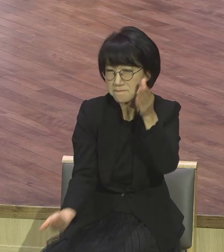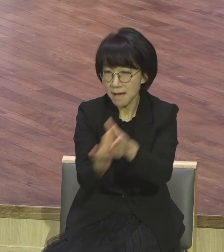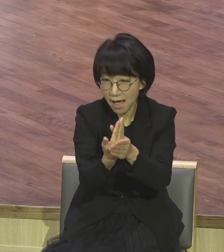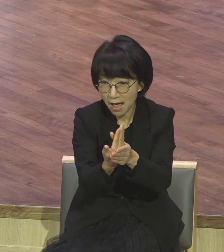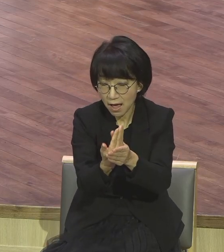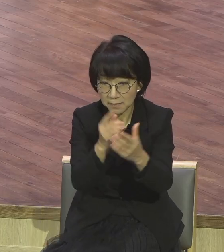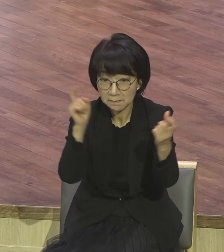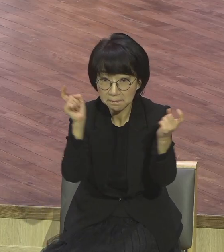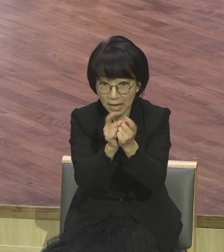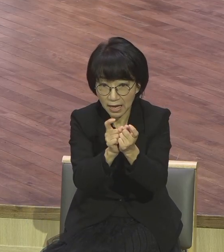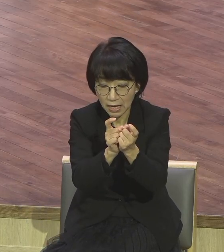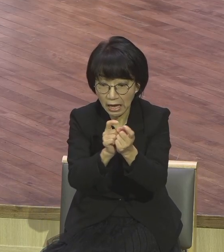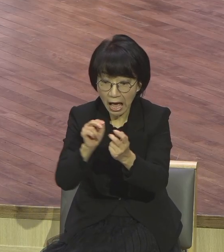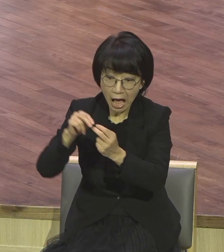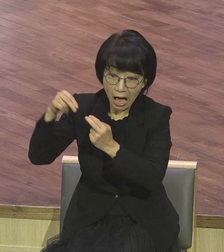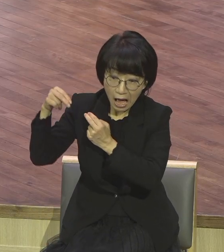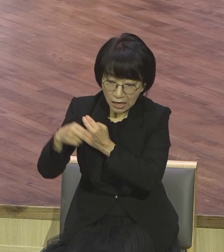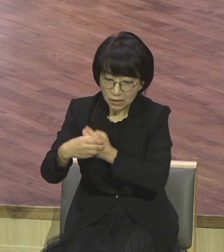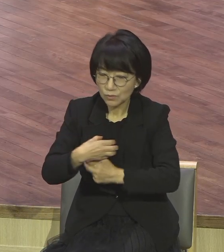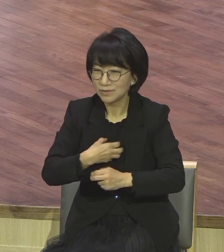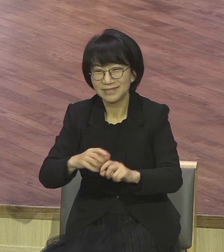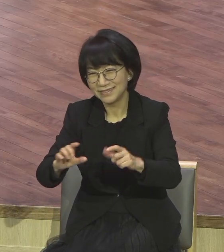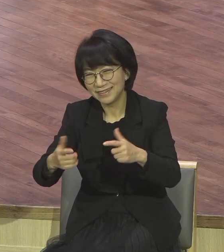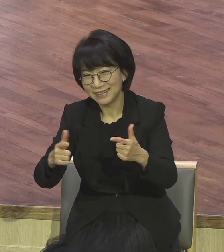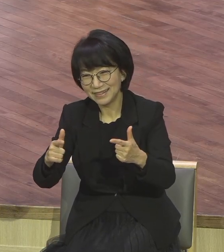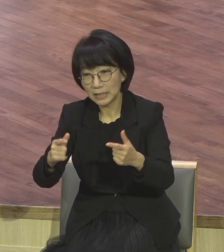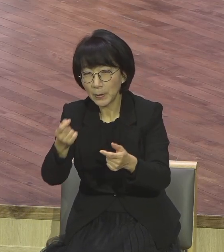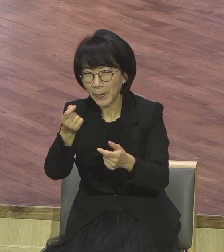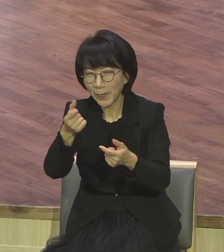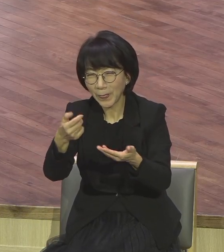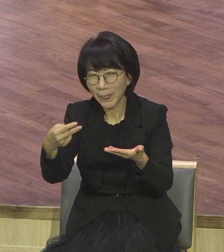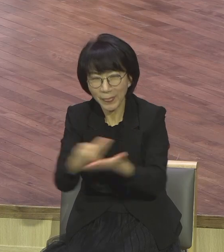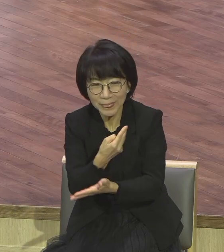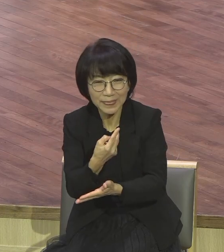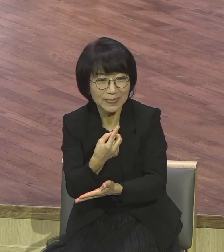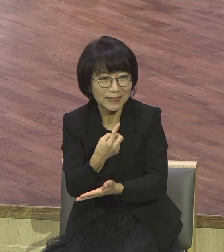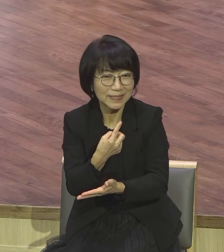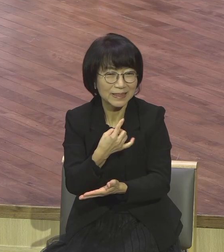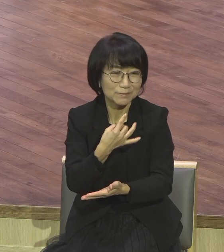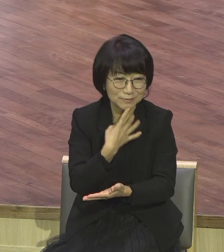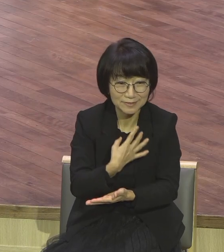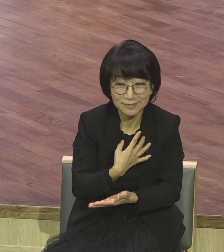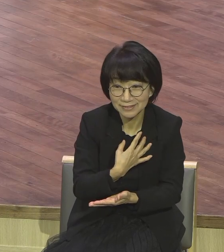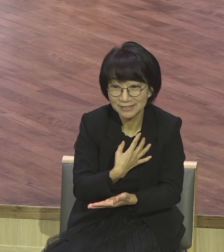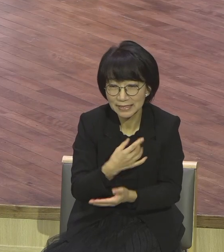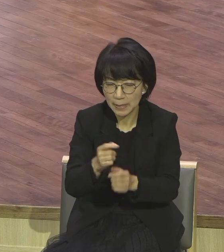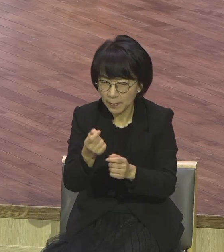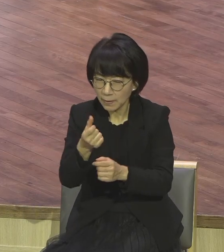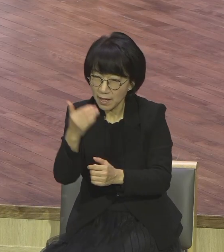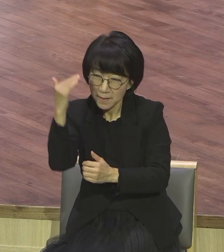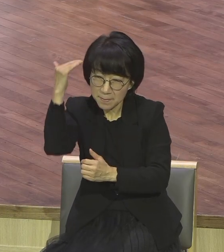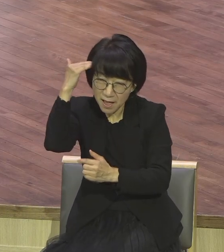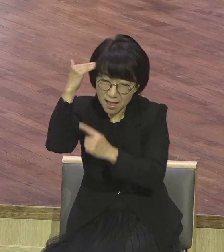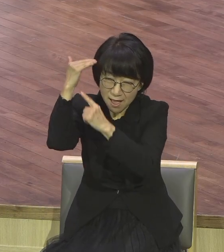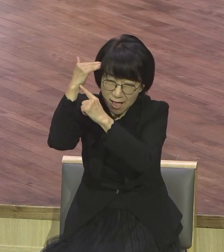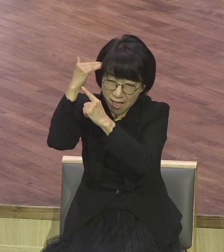아니라는 것입니다. 낭떠러지가 아니다. 모든 장애물이 오히려 나의 영적